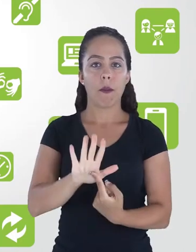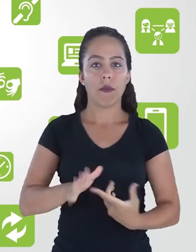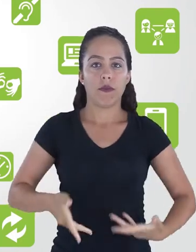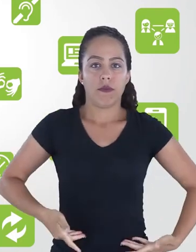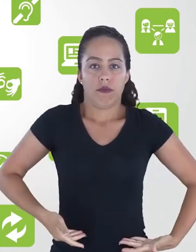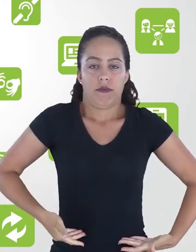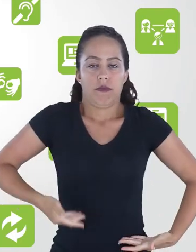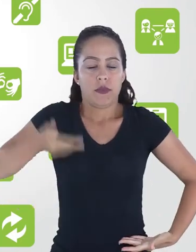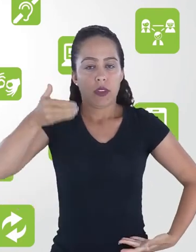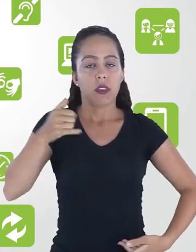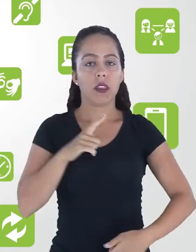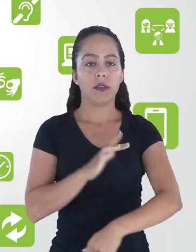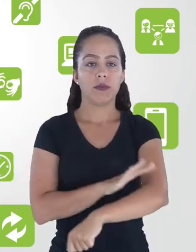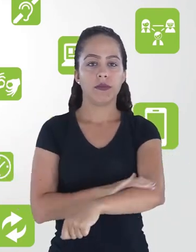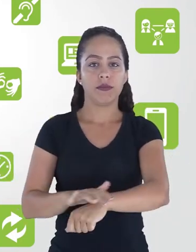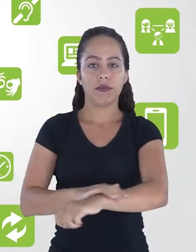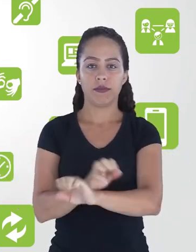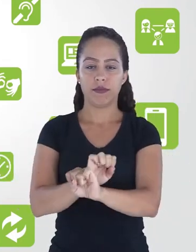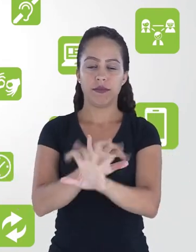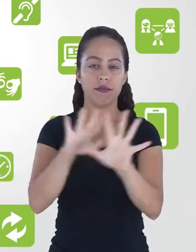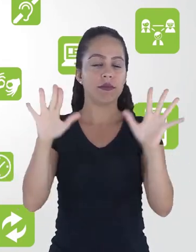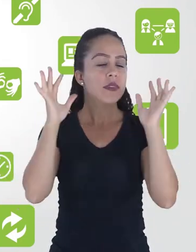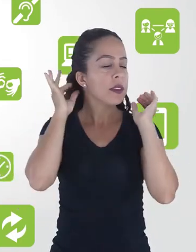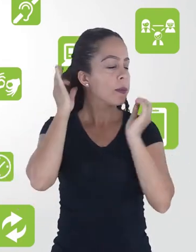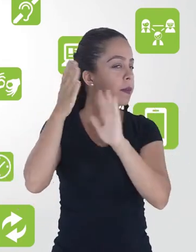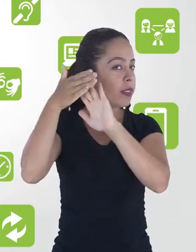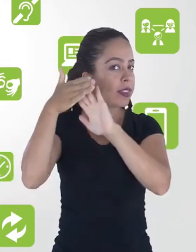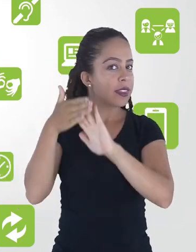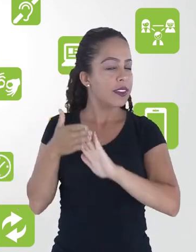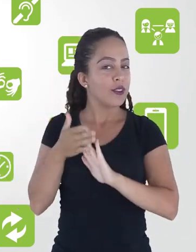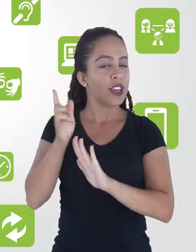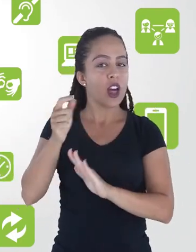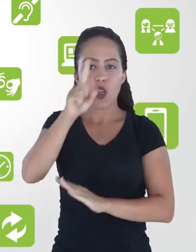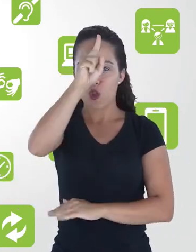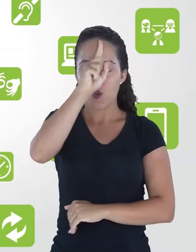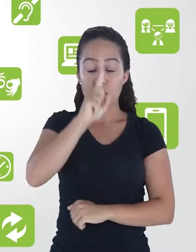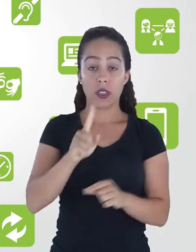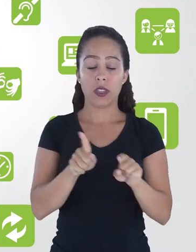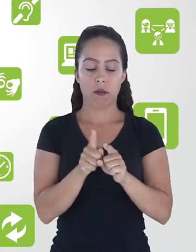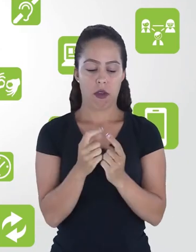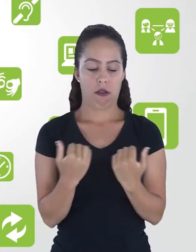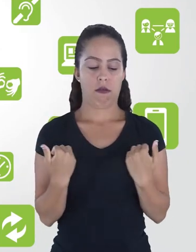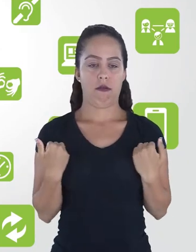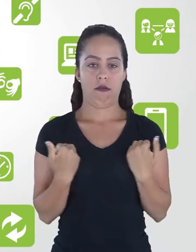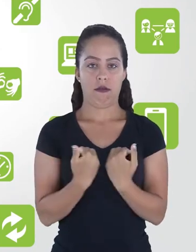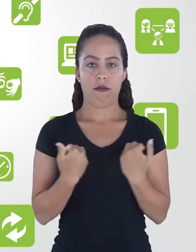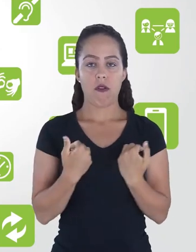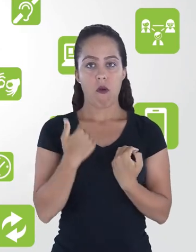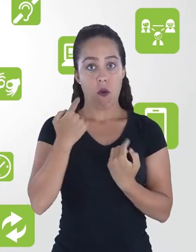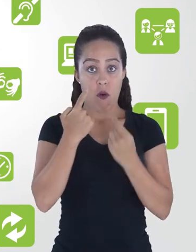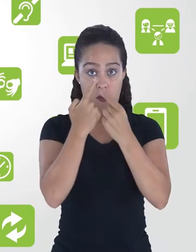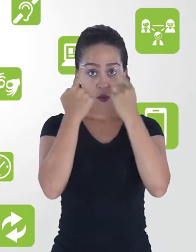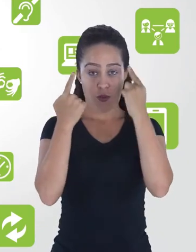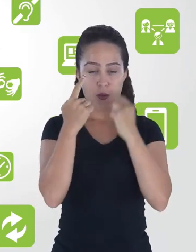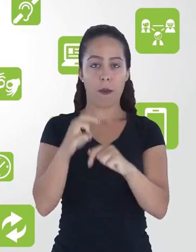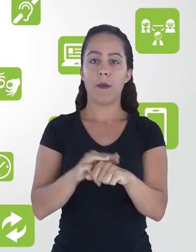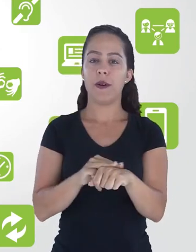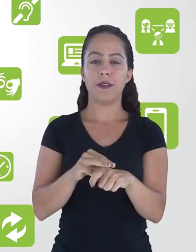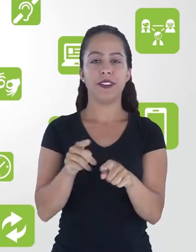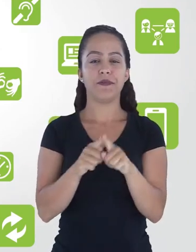cintura para cima, tenho pele morena clara, cabelos lisos, loiros e de comprimento abaixo dos ombros, olhos castanhos